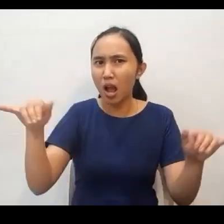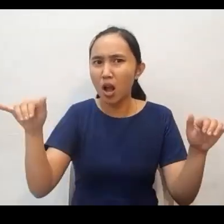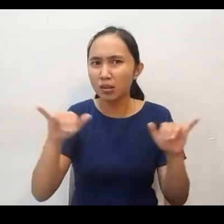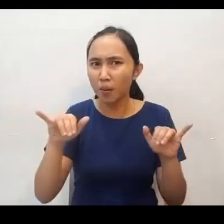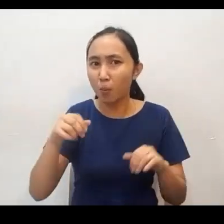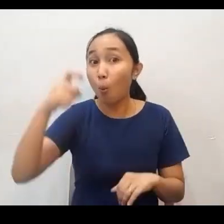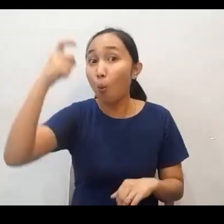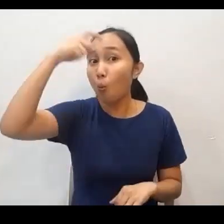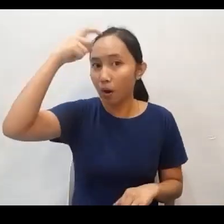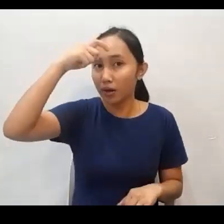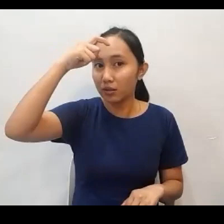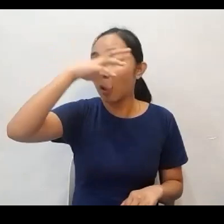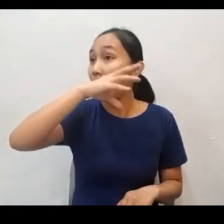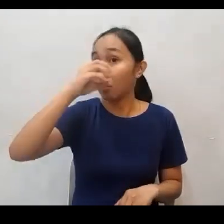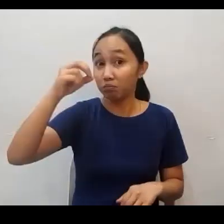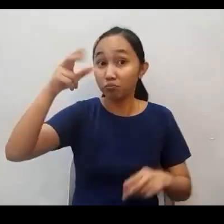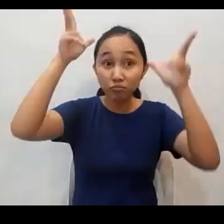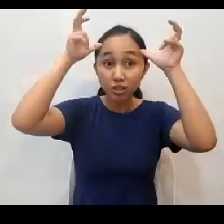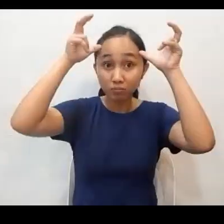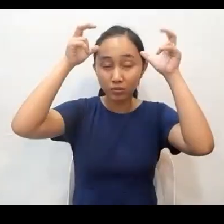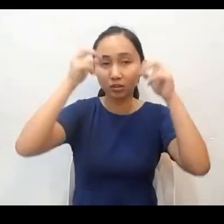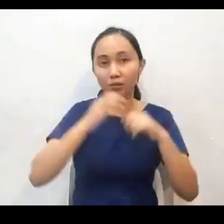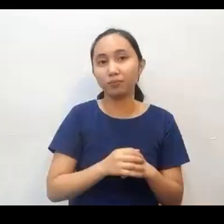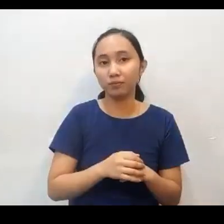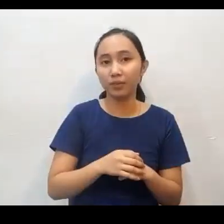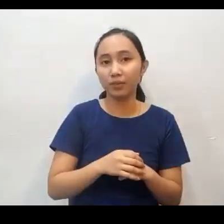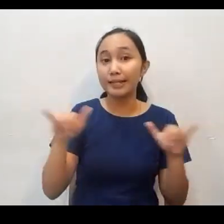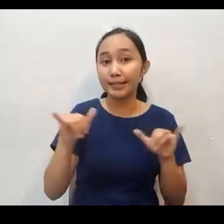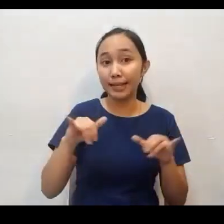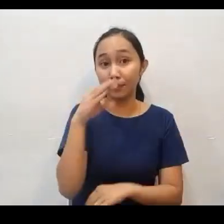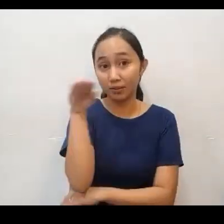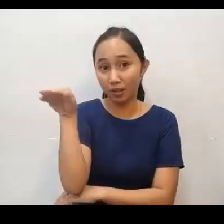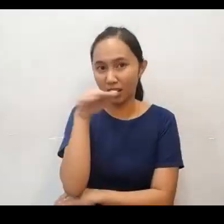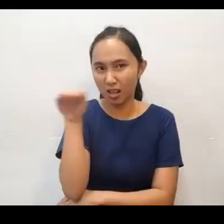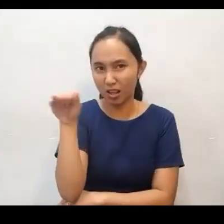Kaya yung ahas po ay napakatalino para tuksohin at pabagsakin yung mga tao.